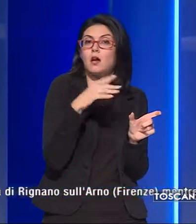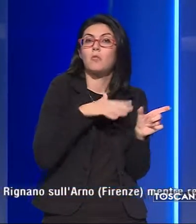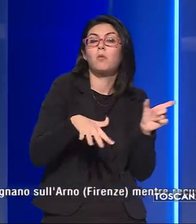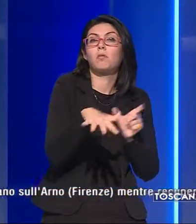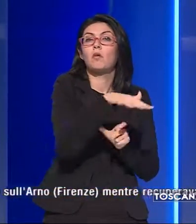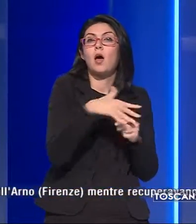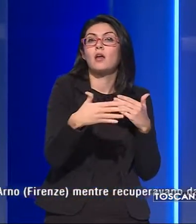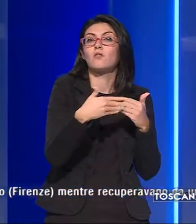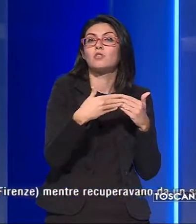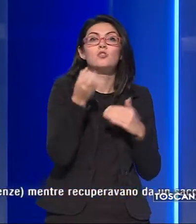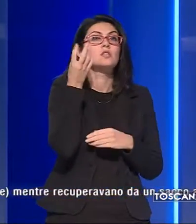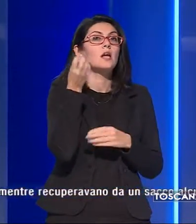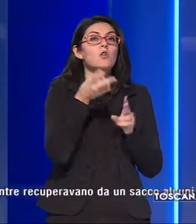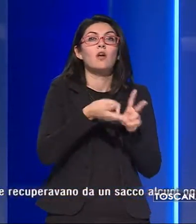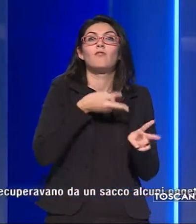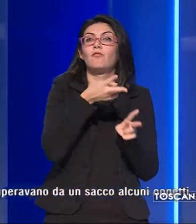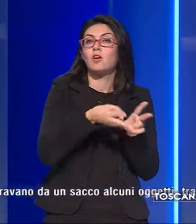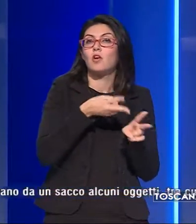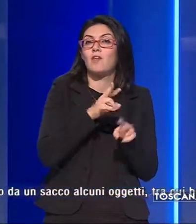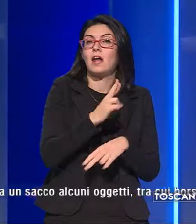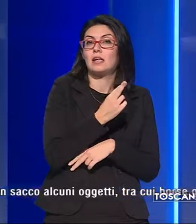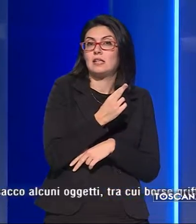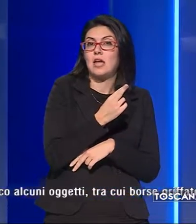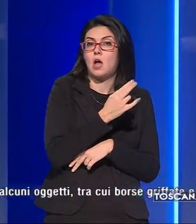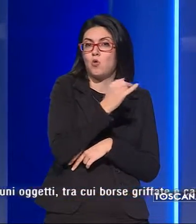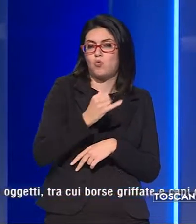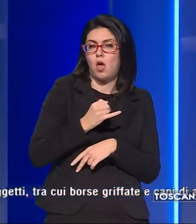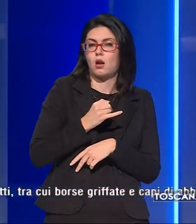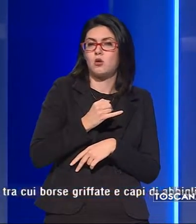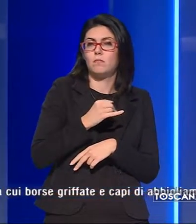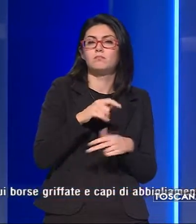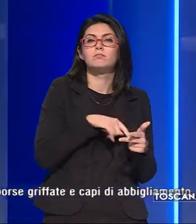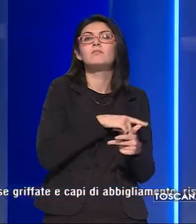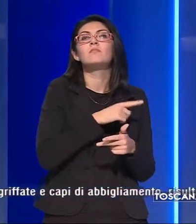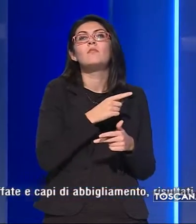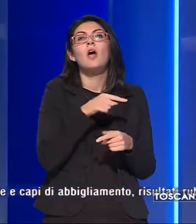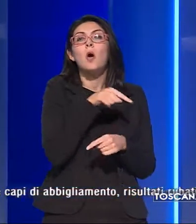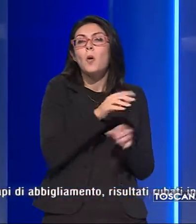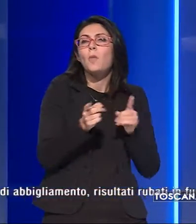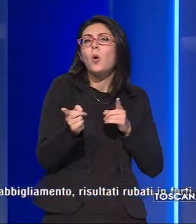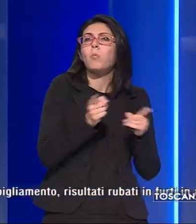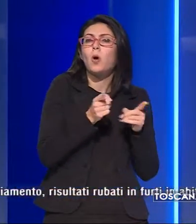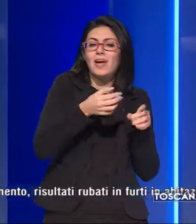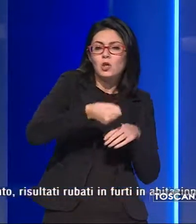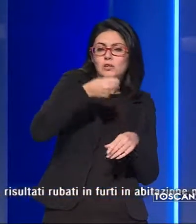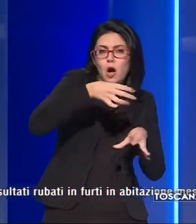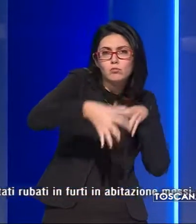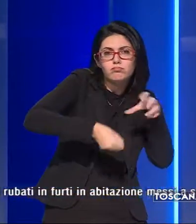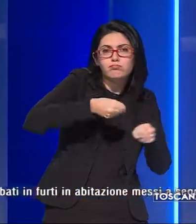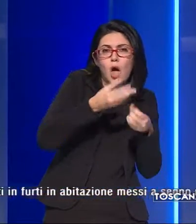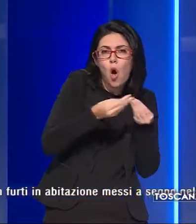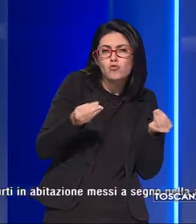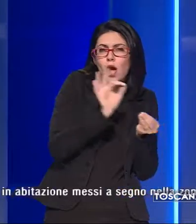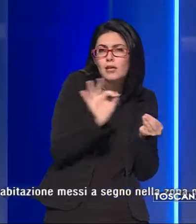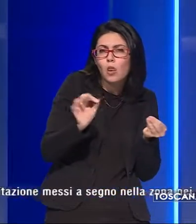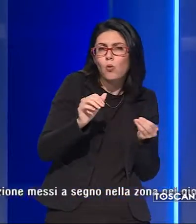nei pressi della stazione ferroviaria di Rignano, sull'Arno, mentre recuperavano da un sacco alcuni oggetti, tra